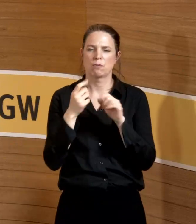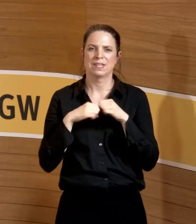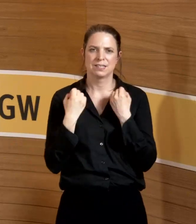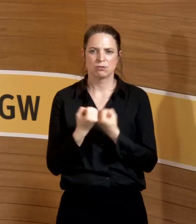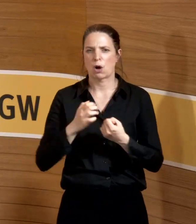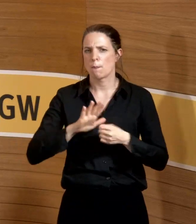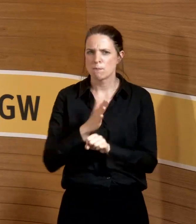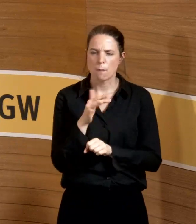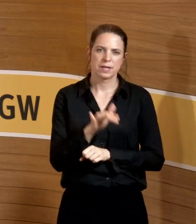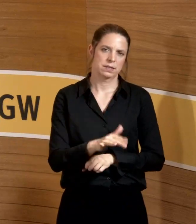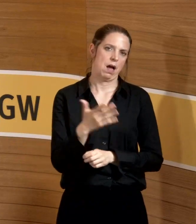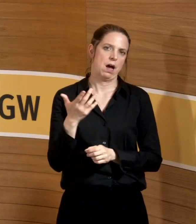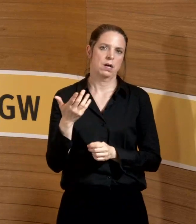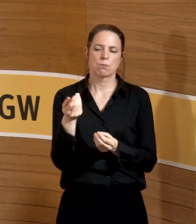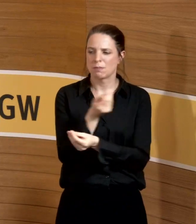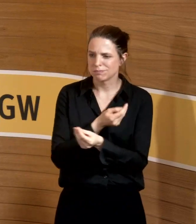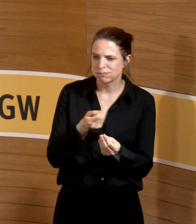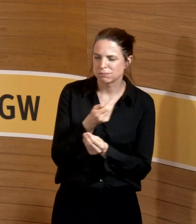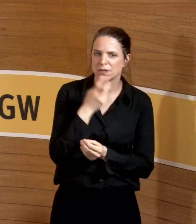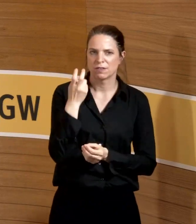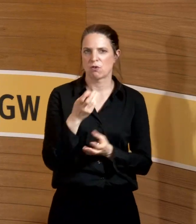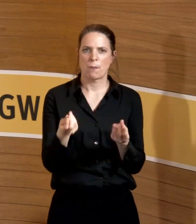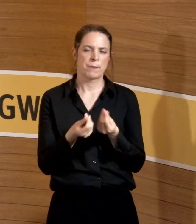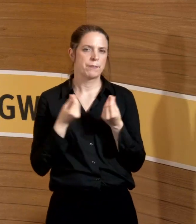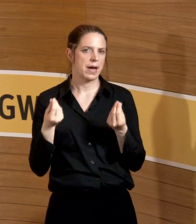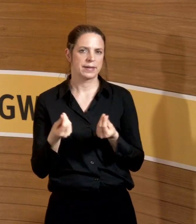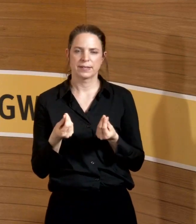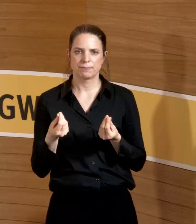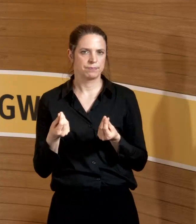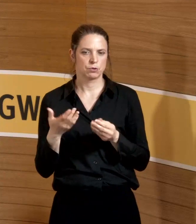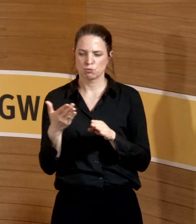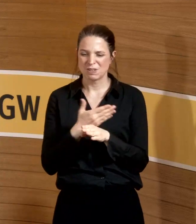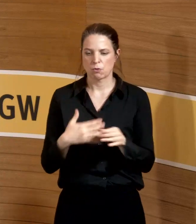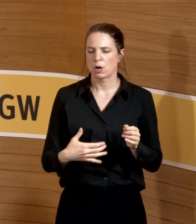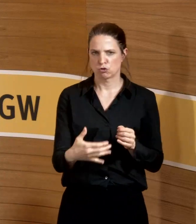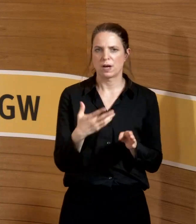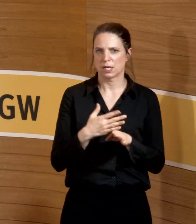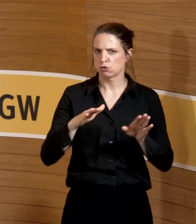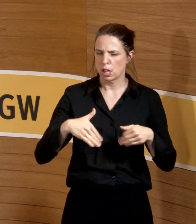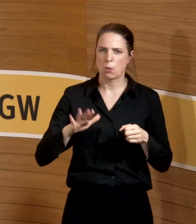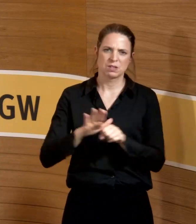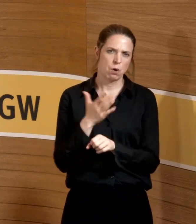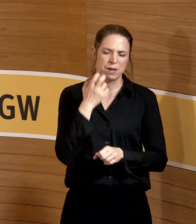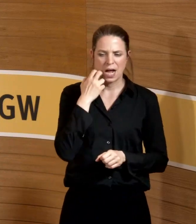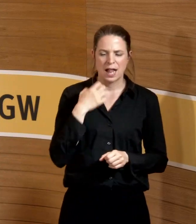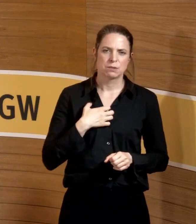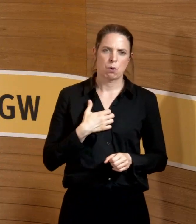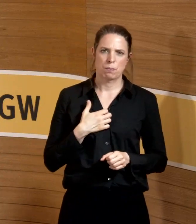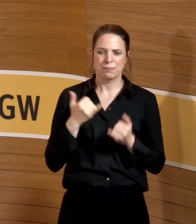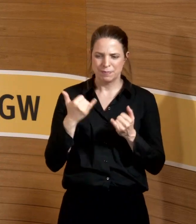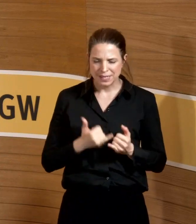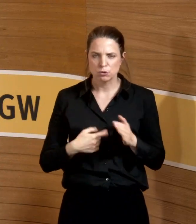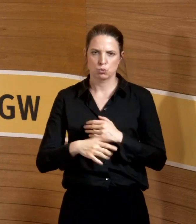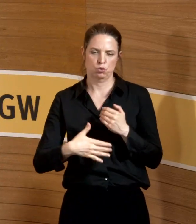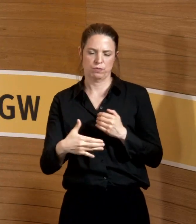Wir gehen noch mal vor Ort. Wir sprechen mit allen Beteiligten. Wir merken, dass es schon vor Schwangerschaft begonnen. Das ist ein altes Problem, was jetzt in der